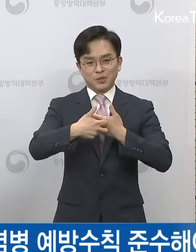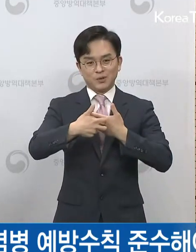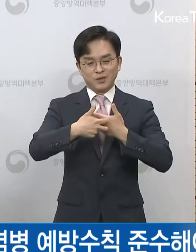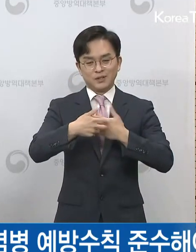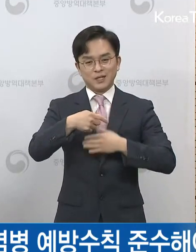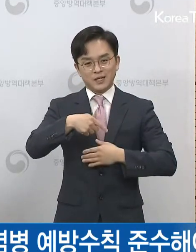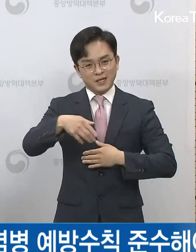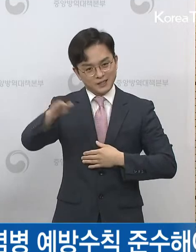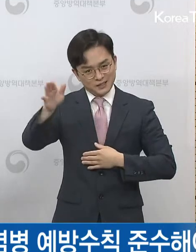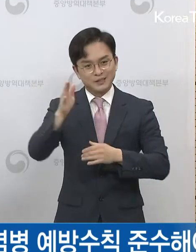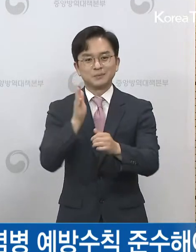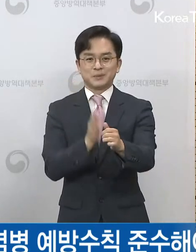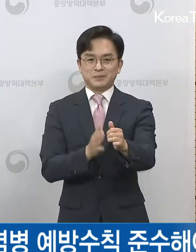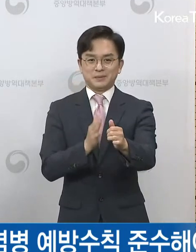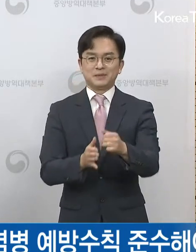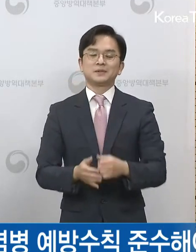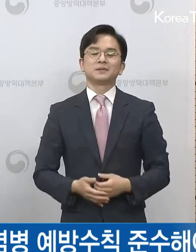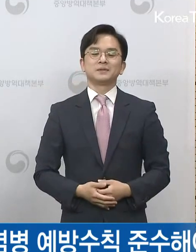당부드립니다.